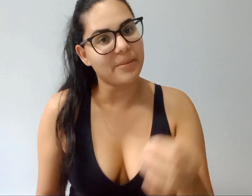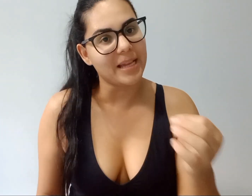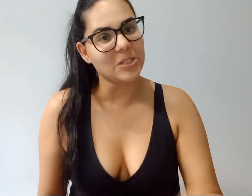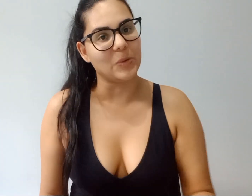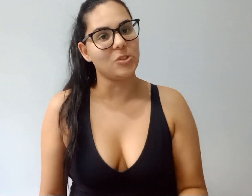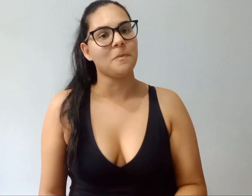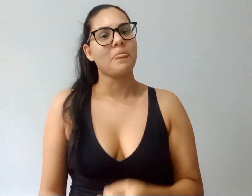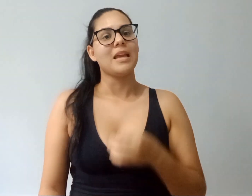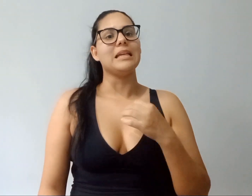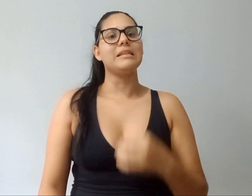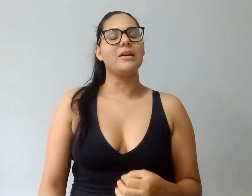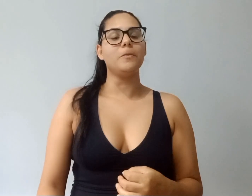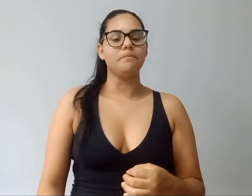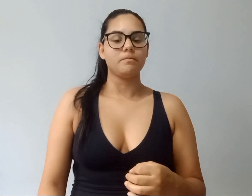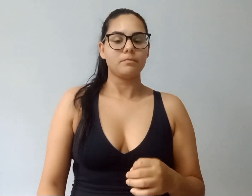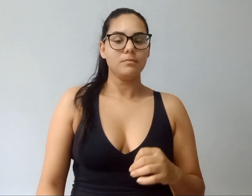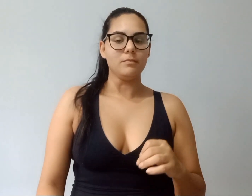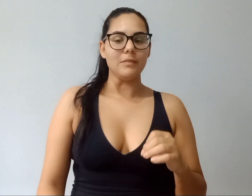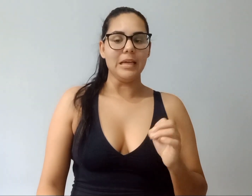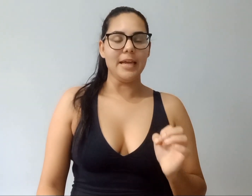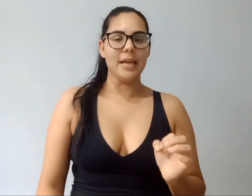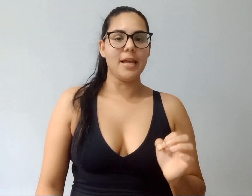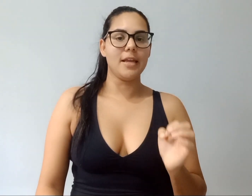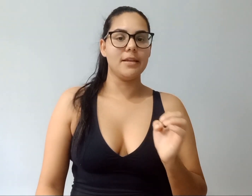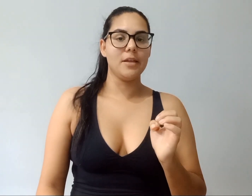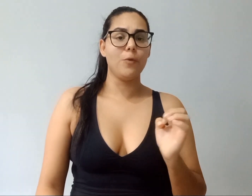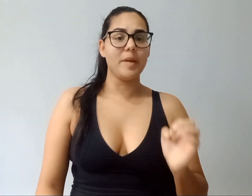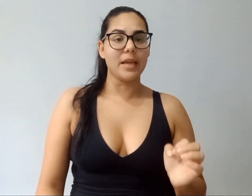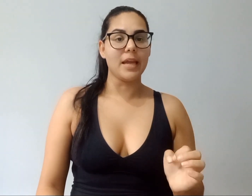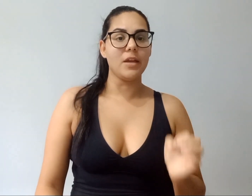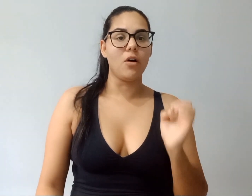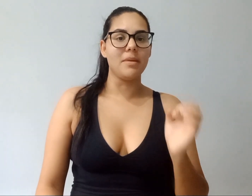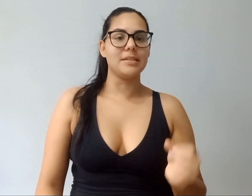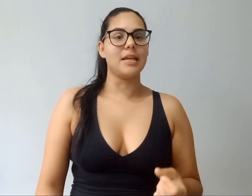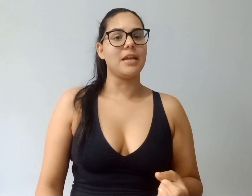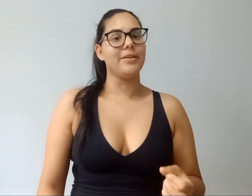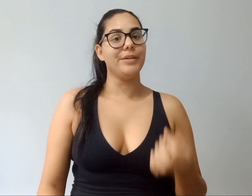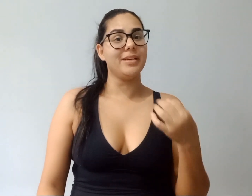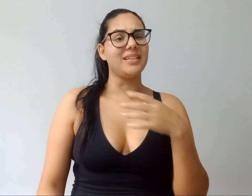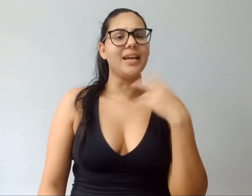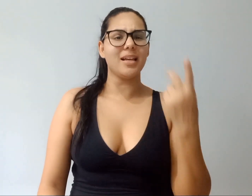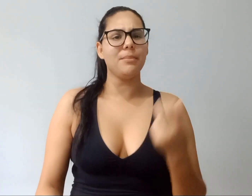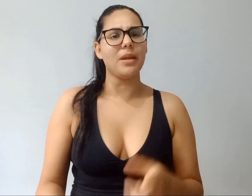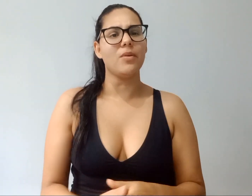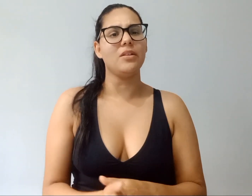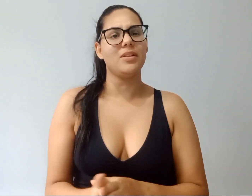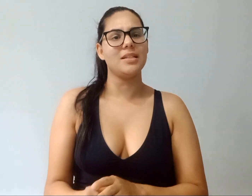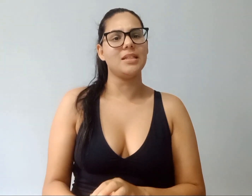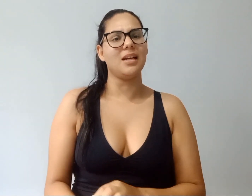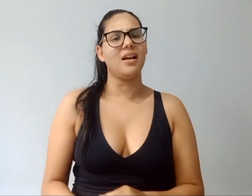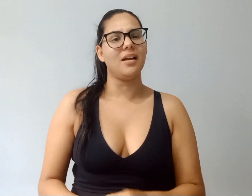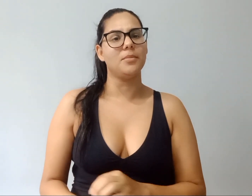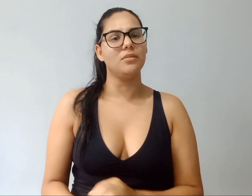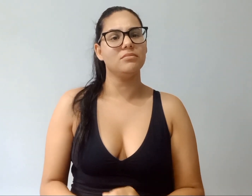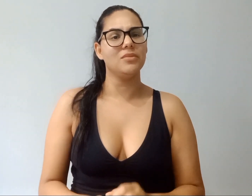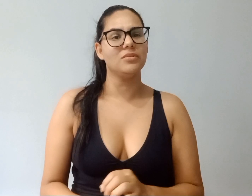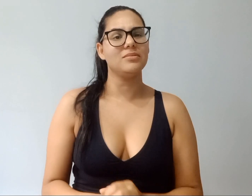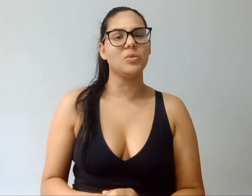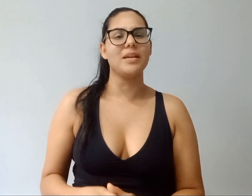mais longe. Então, eu peguei e comecei e até reclamei com ele. Falei assim, ah, tô meio